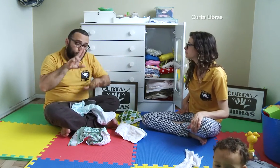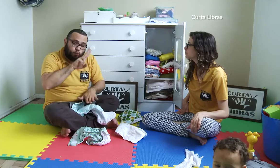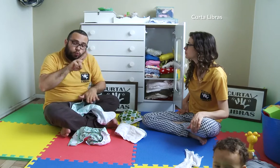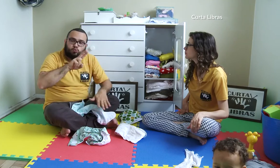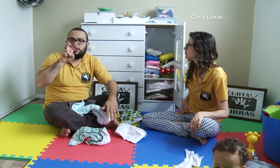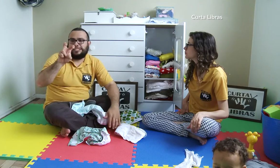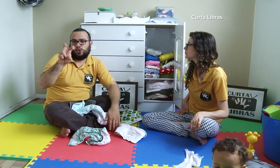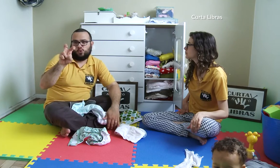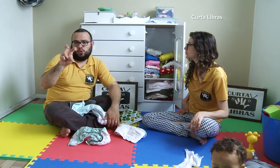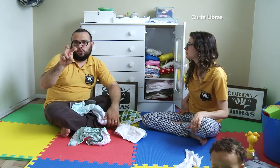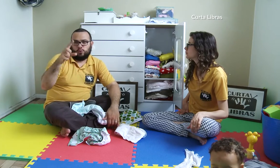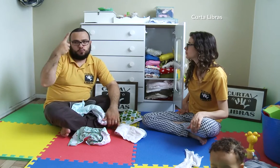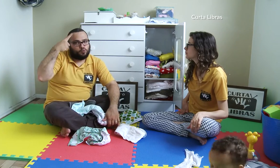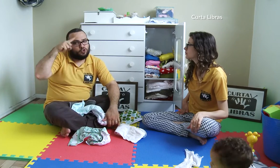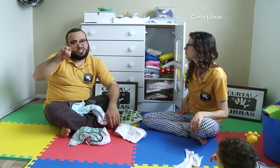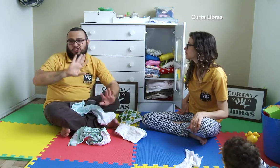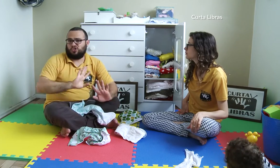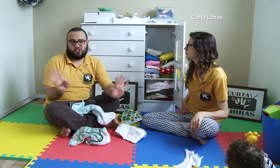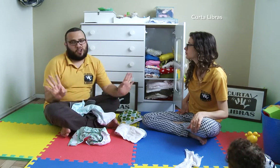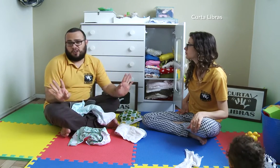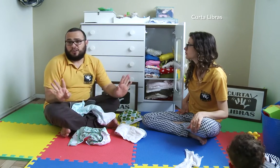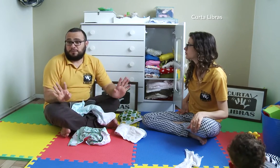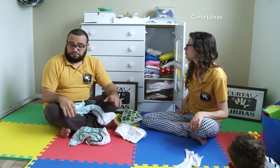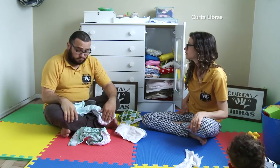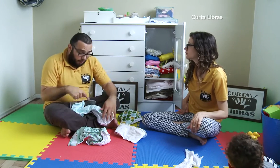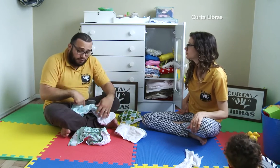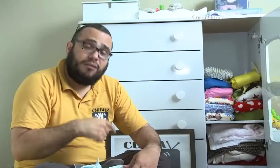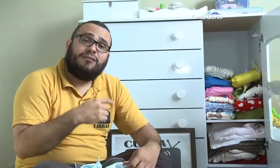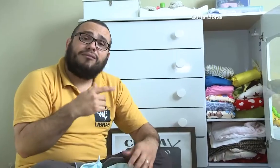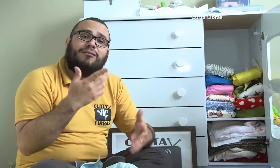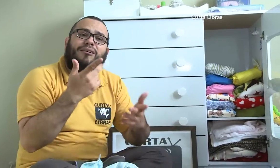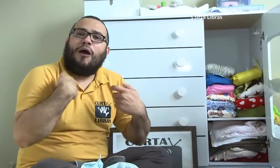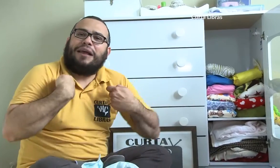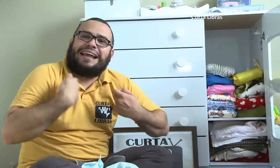Dessa maneira. E nós usamos mais ou menos 5 fraldas por dia.